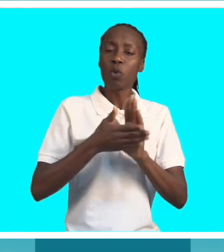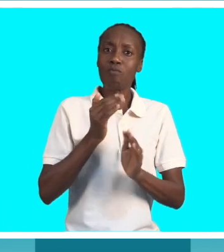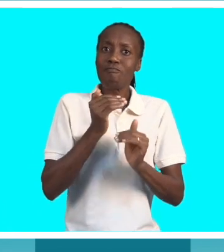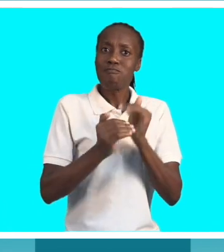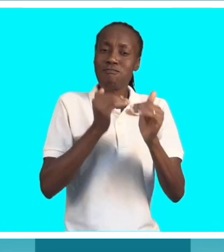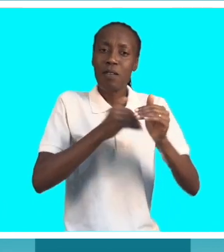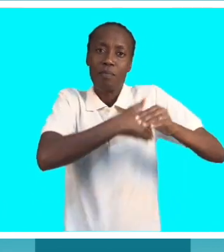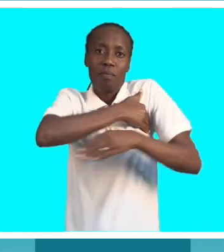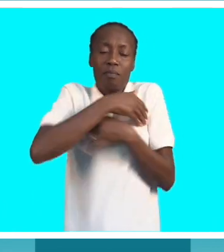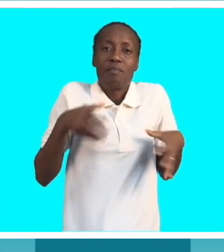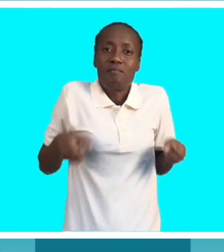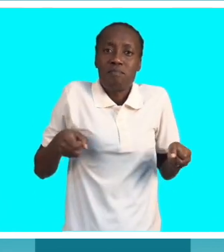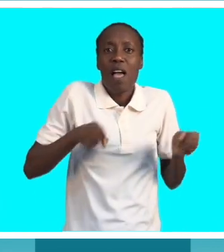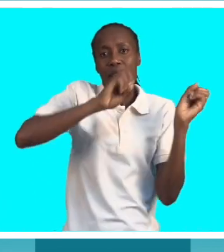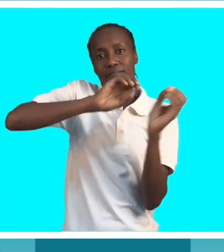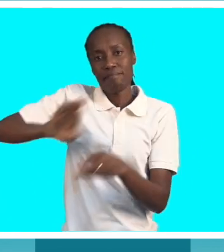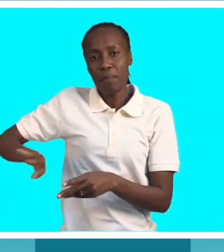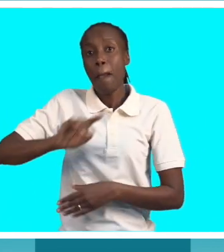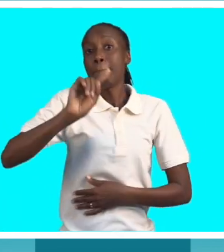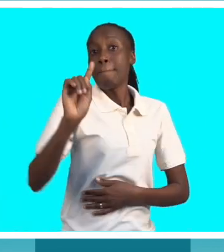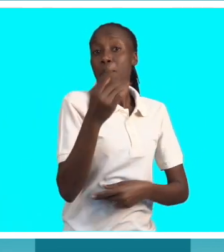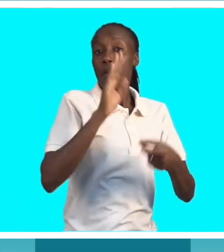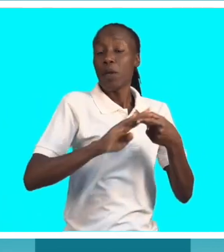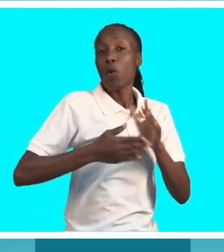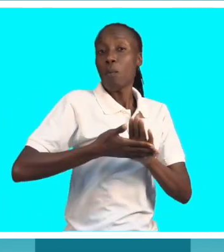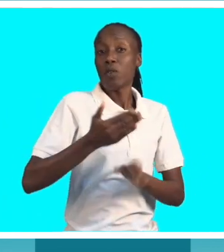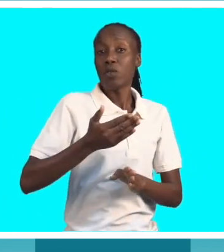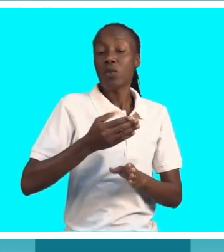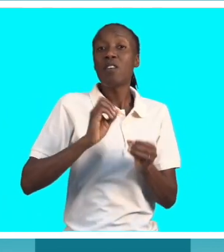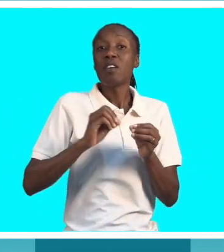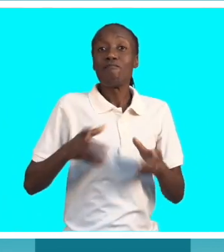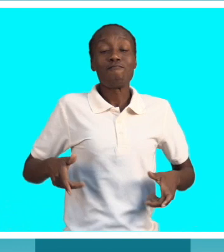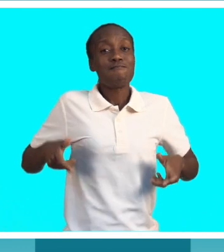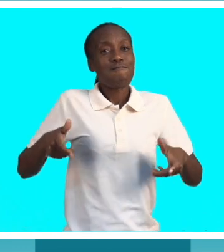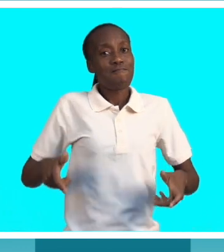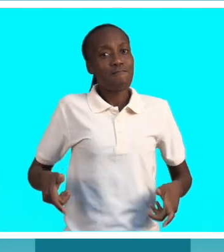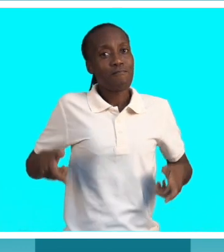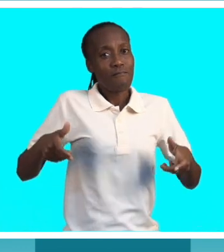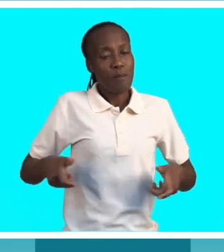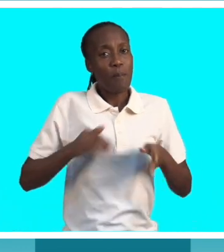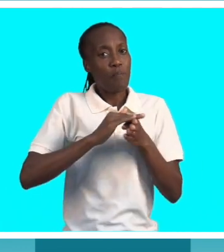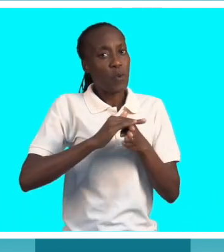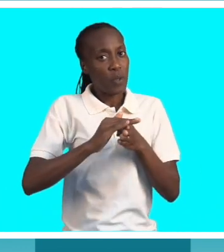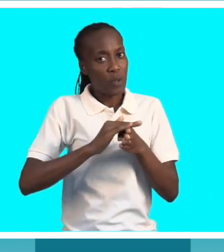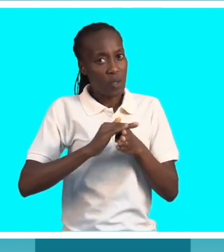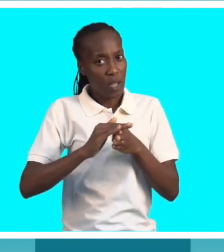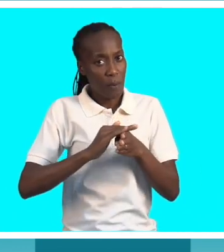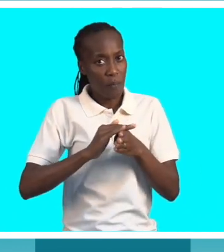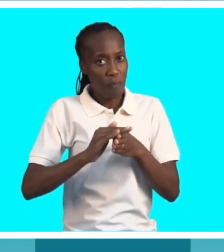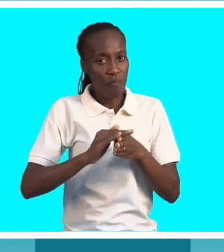andar. Desci muletas e primeiro comecei com carinha, carinha desci de roda e comecei a